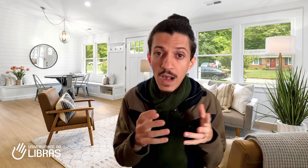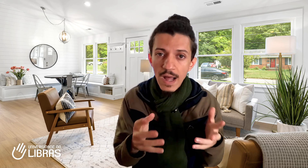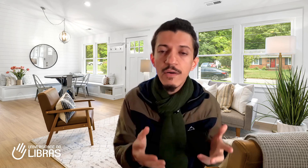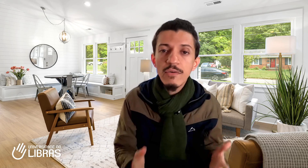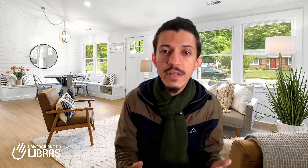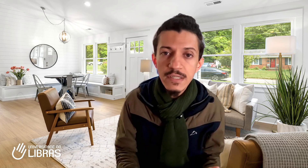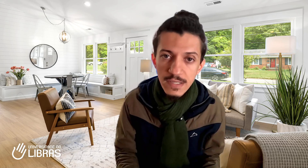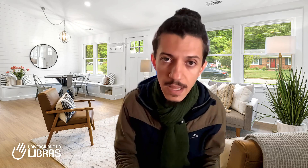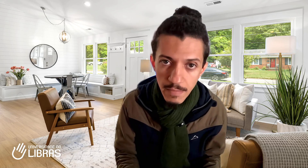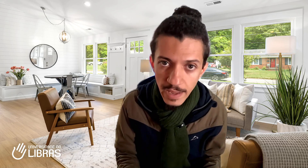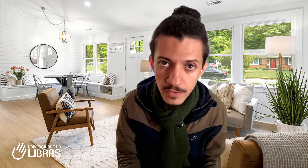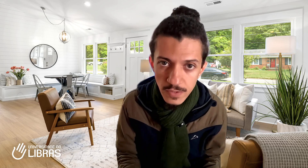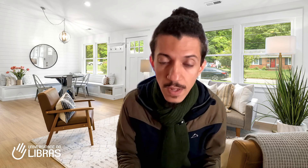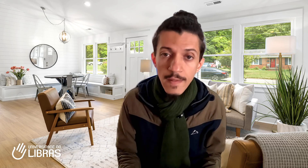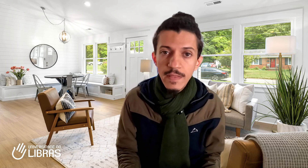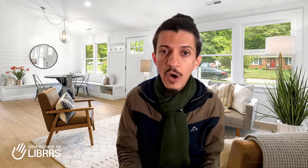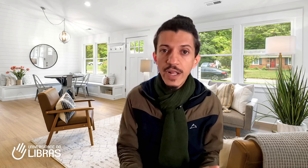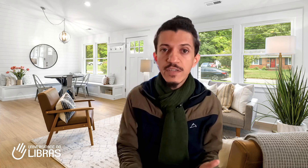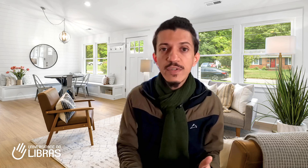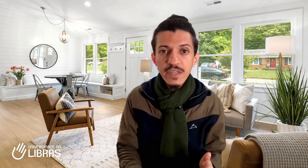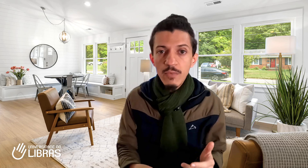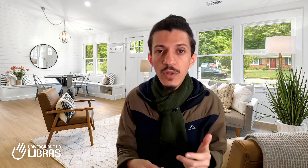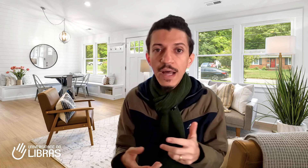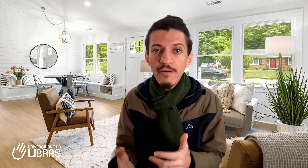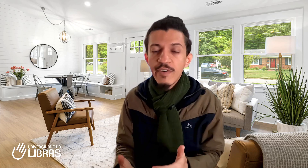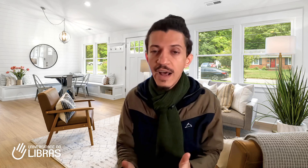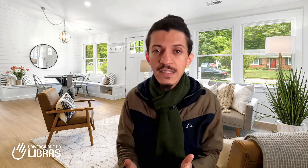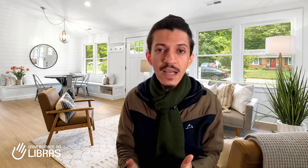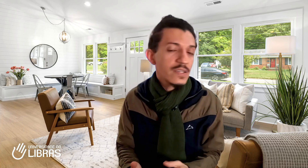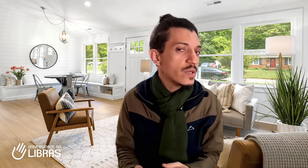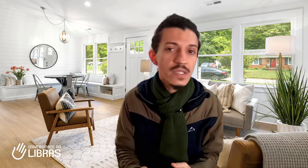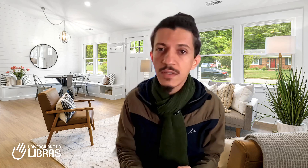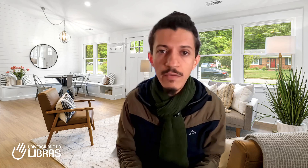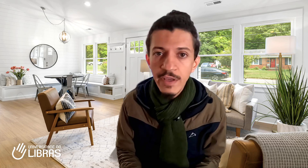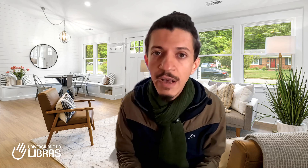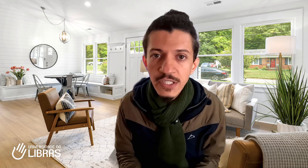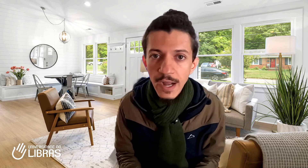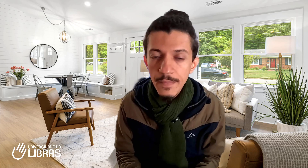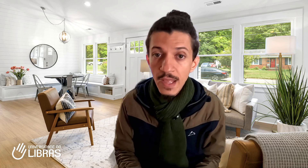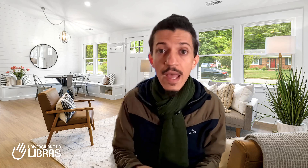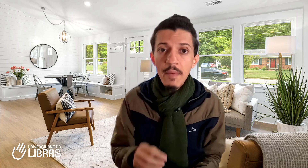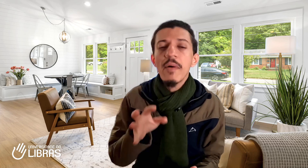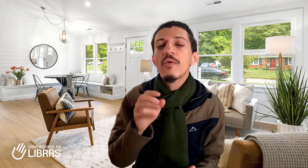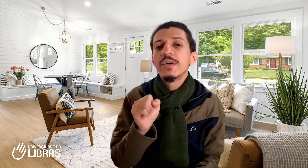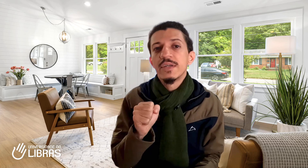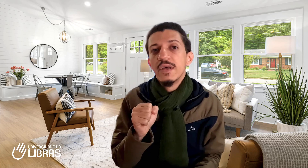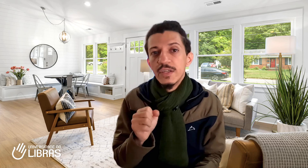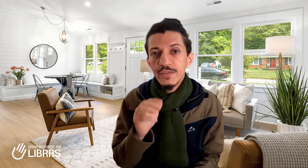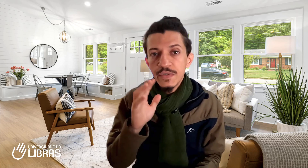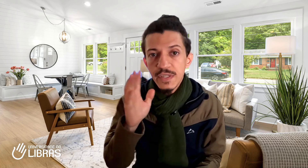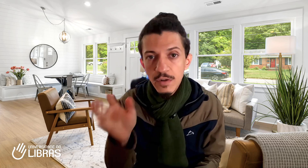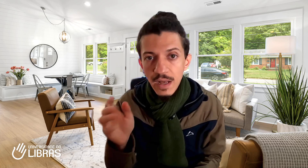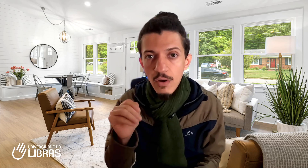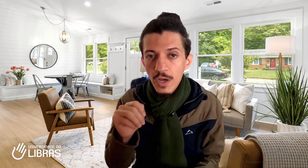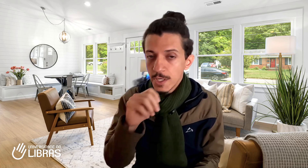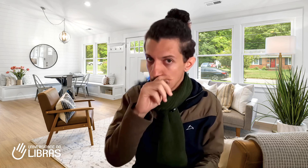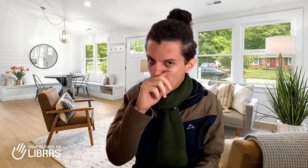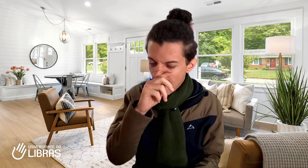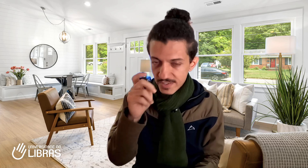cada um desses elementos, na hora de você montar a frase, as coisas não vão encaixar. Mesma coisa de você ir em uma loja, aí você